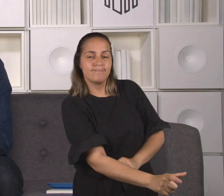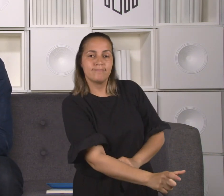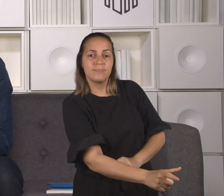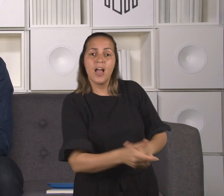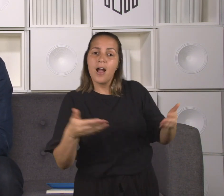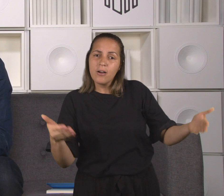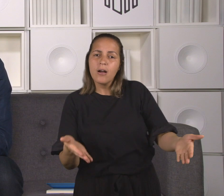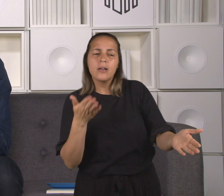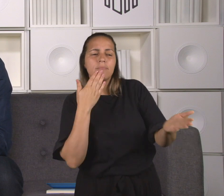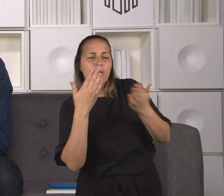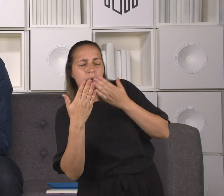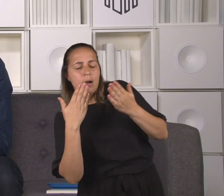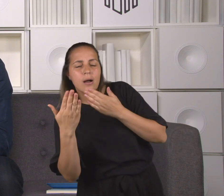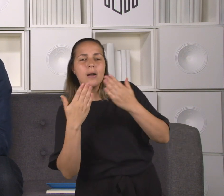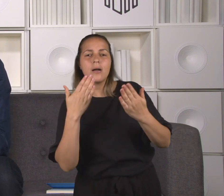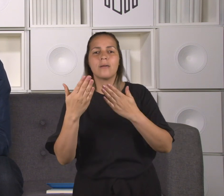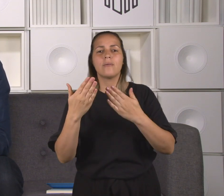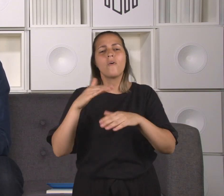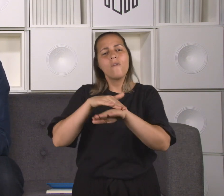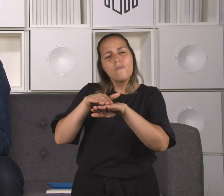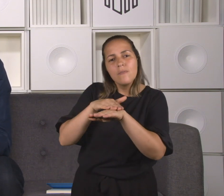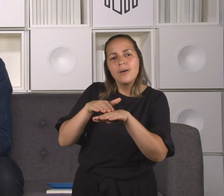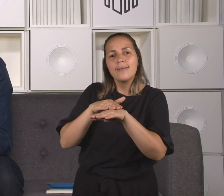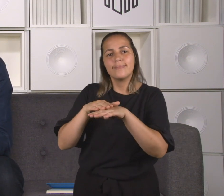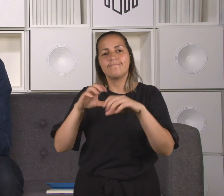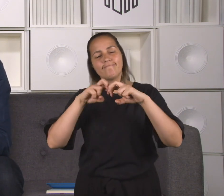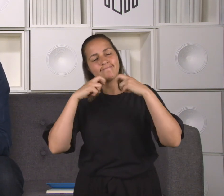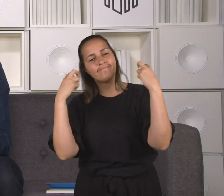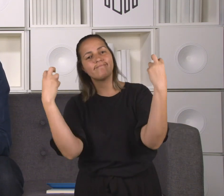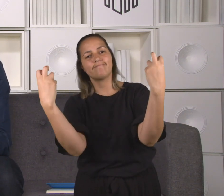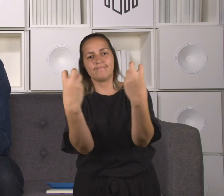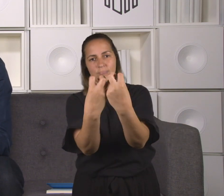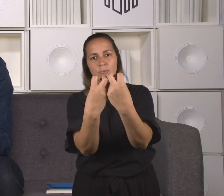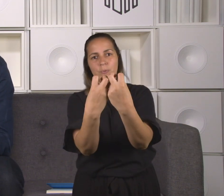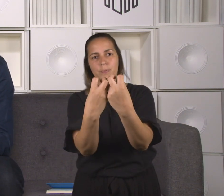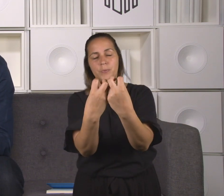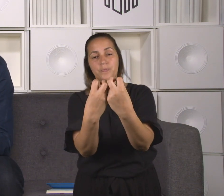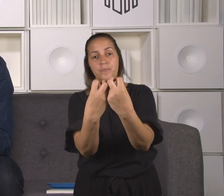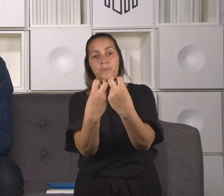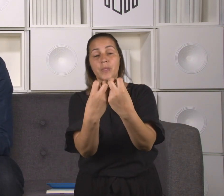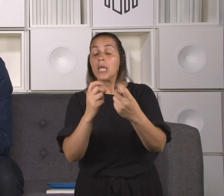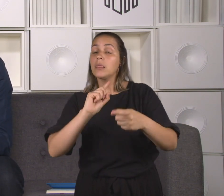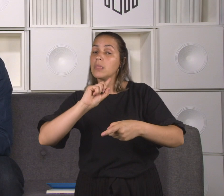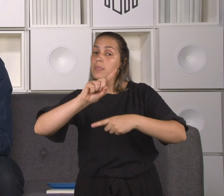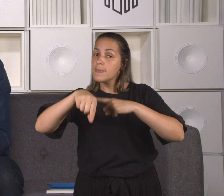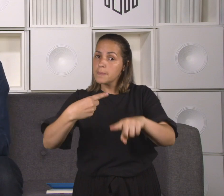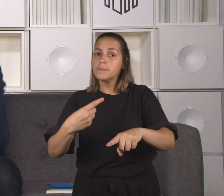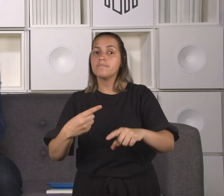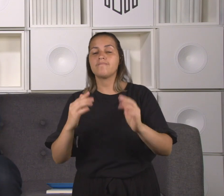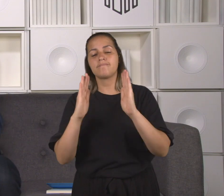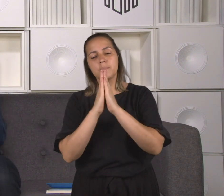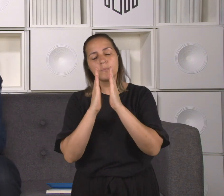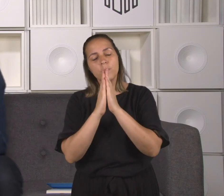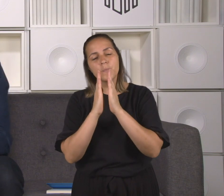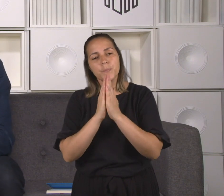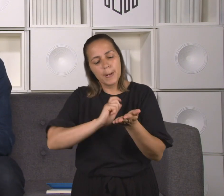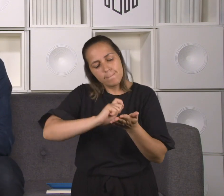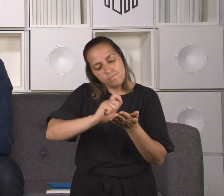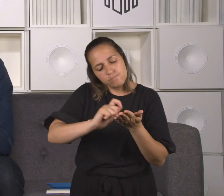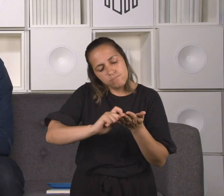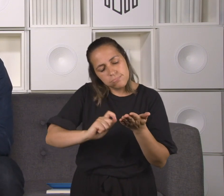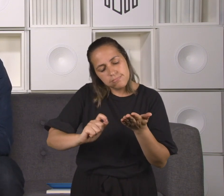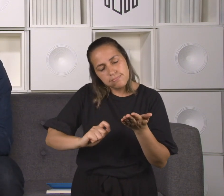com o seu grupo. E por último, escreva a sua oração a respeito de alguma coisa que tocou